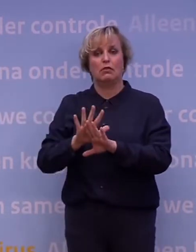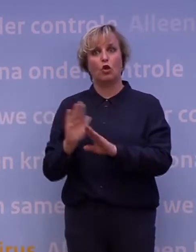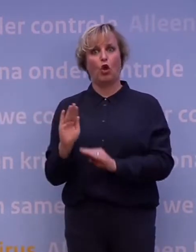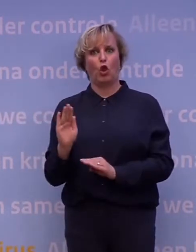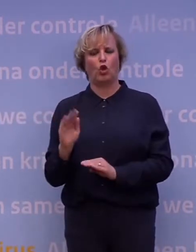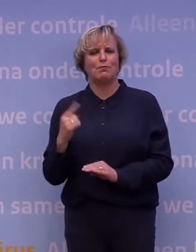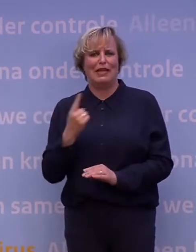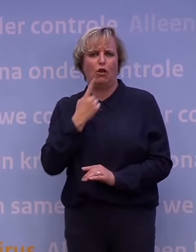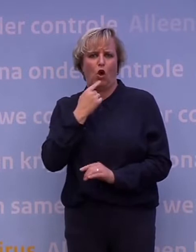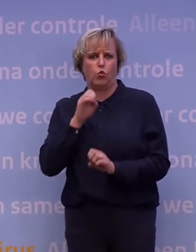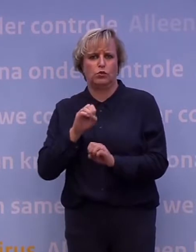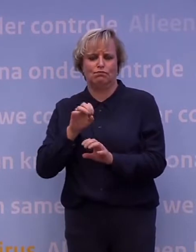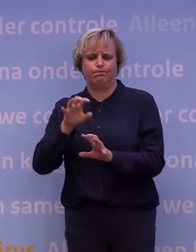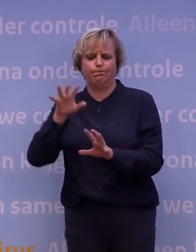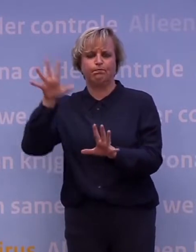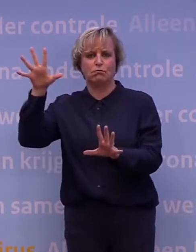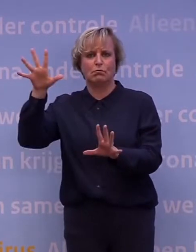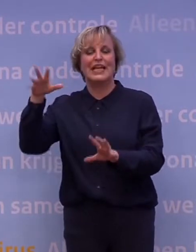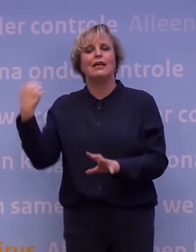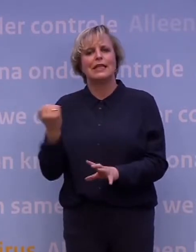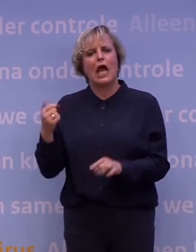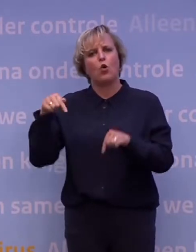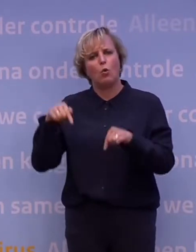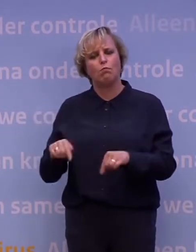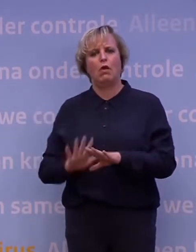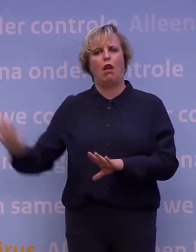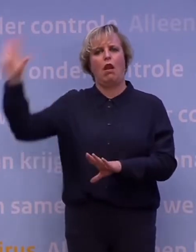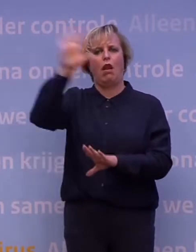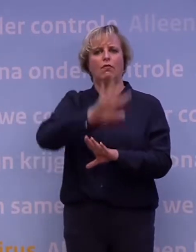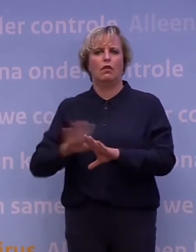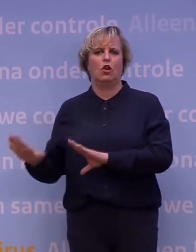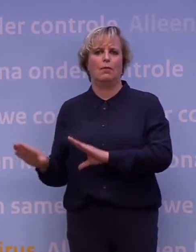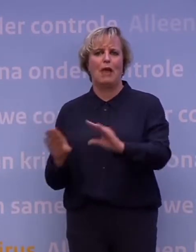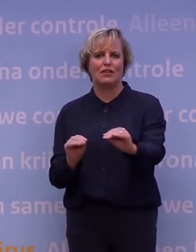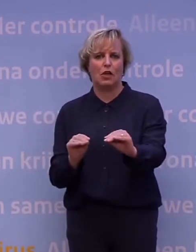C'est pourquoi nous introduisons maintenant les mesures nationales pour arrêter la propagation du virus.